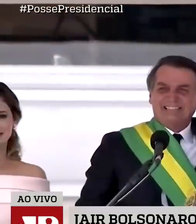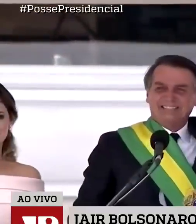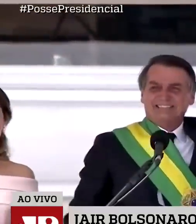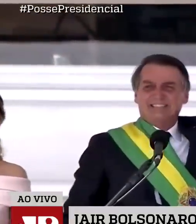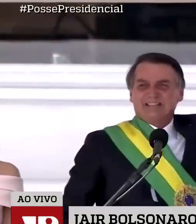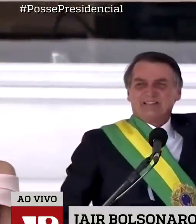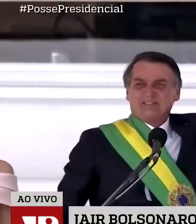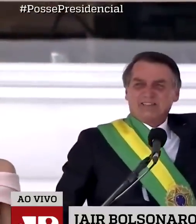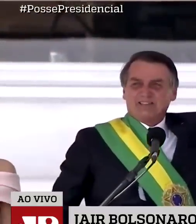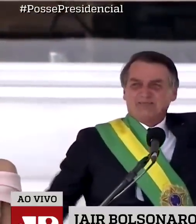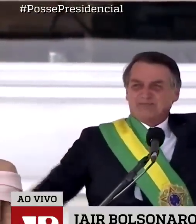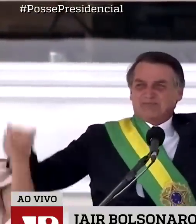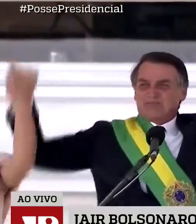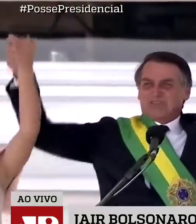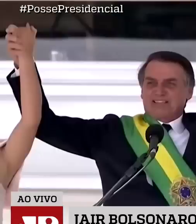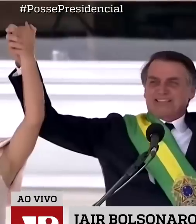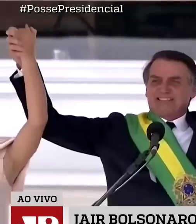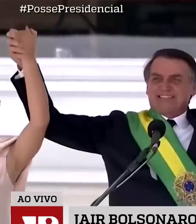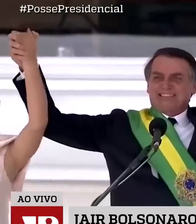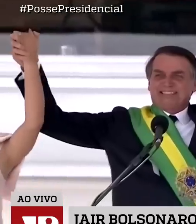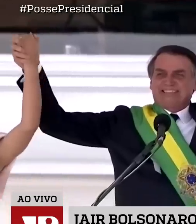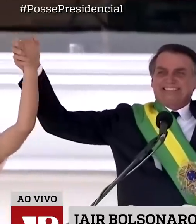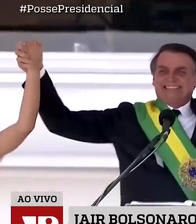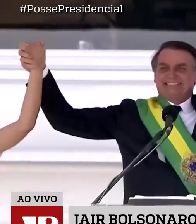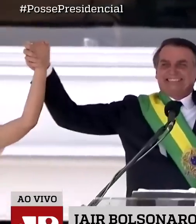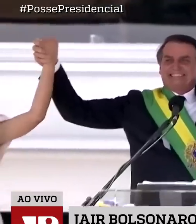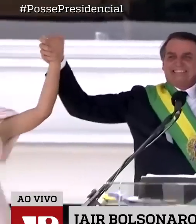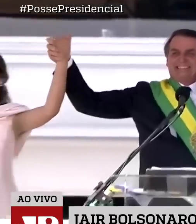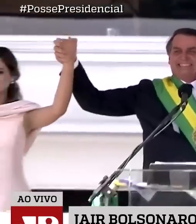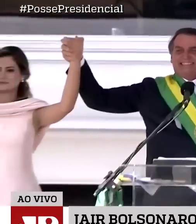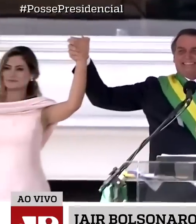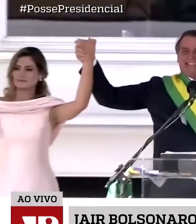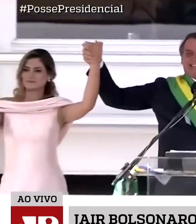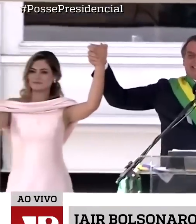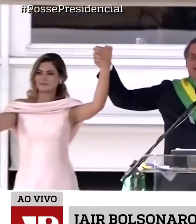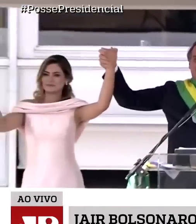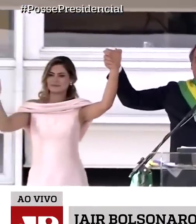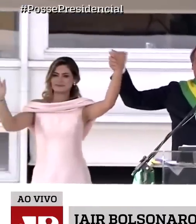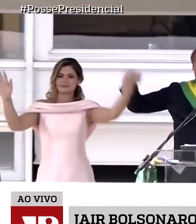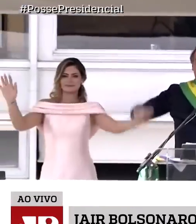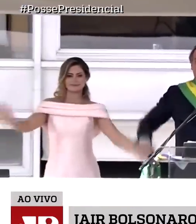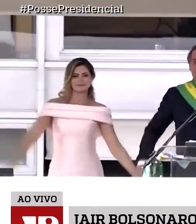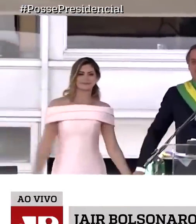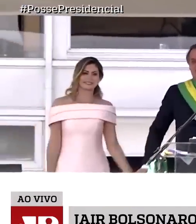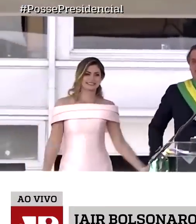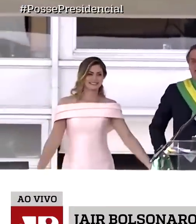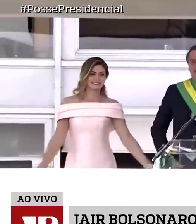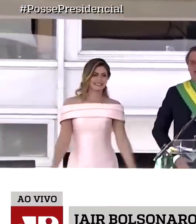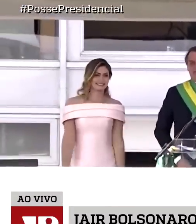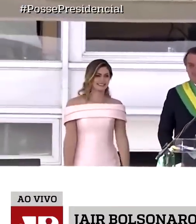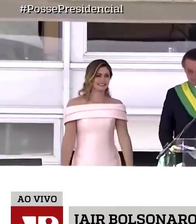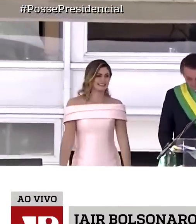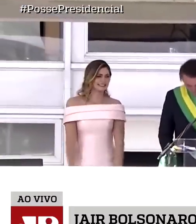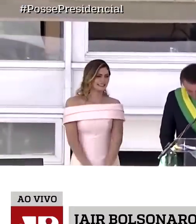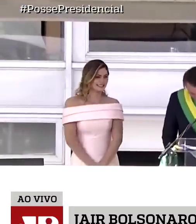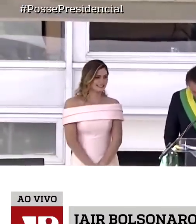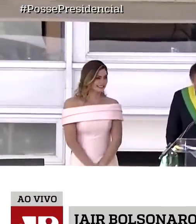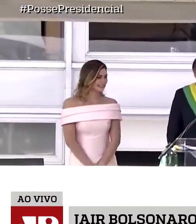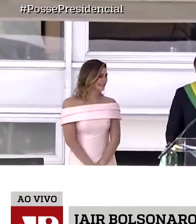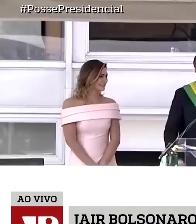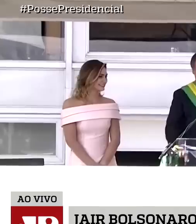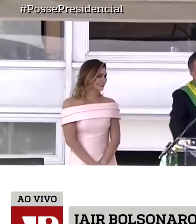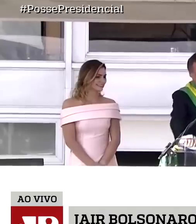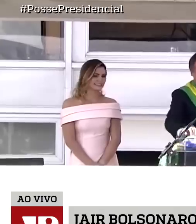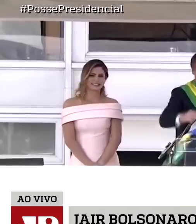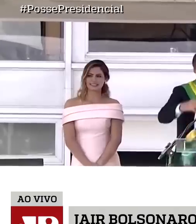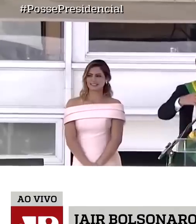Bolsonaro e Hamilton Mourão se dão os braços com a primeira-dama também, Michele, e a esposa de Hamilton Mourão.